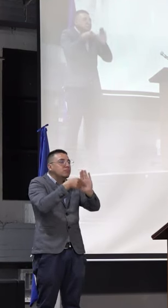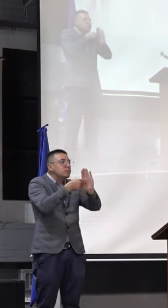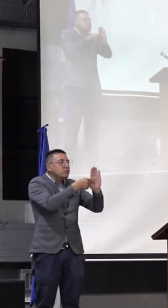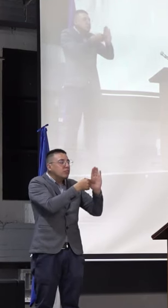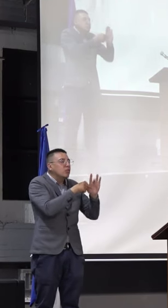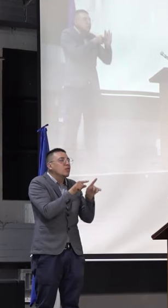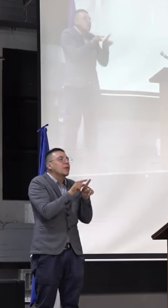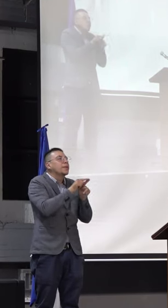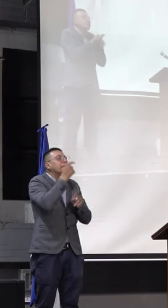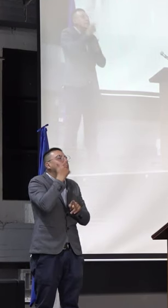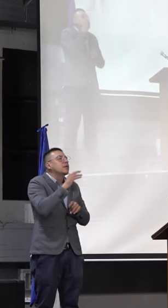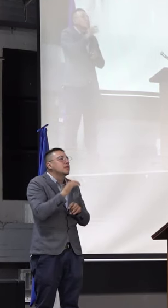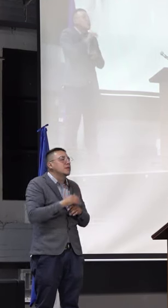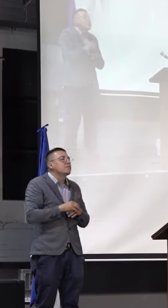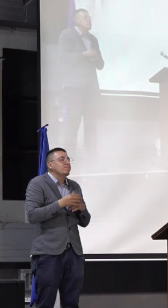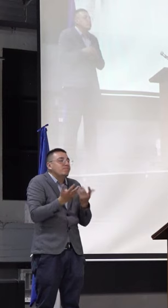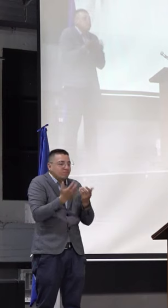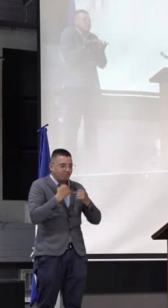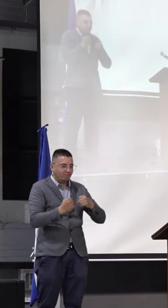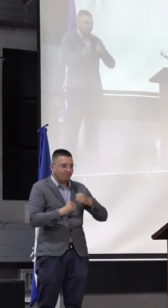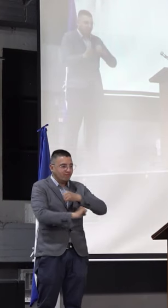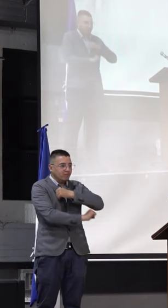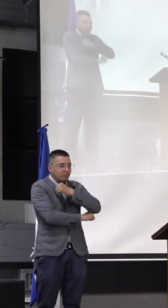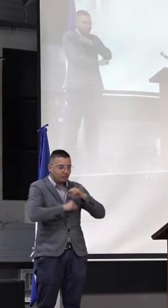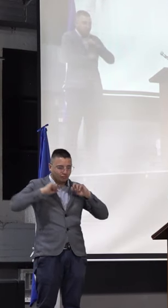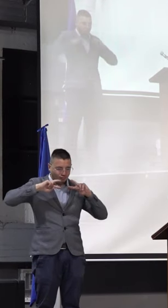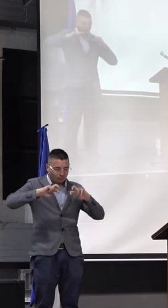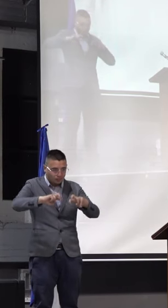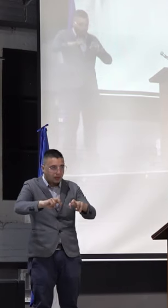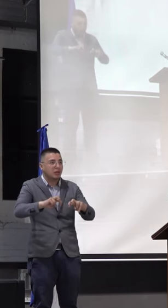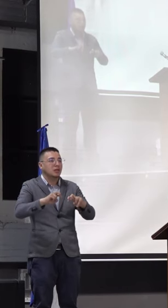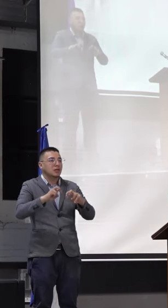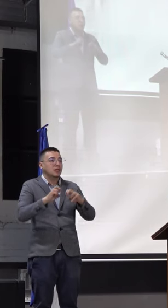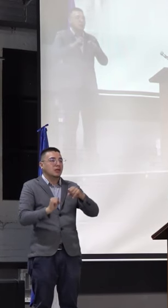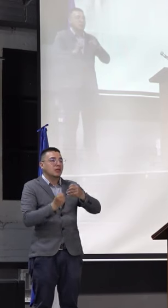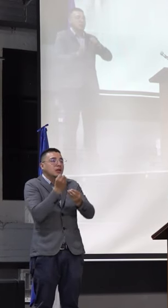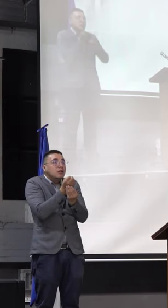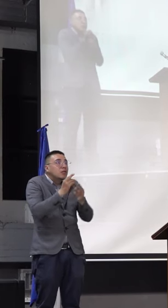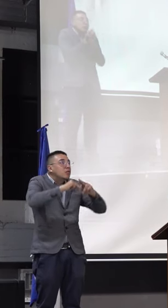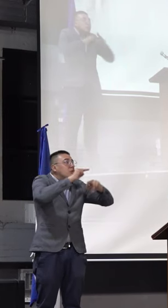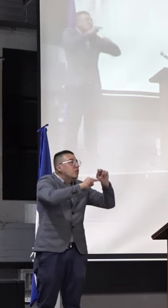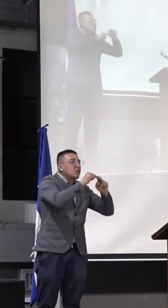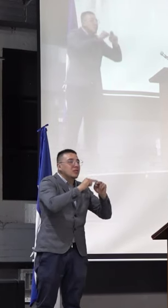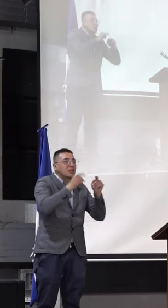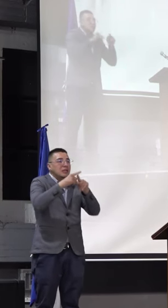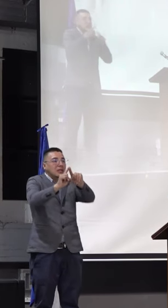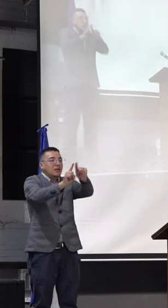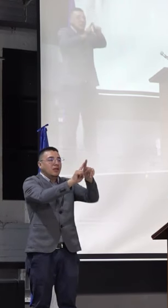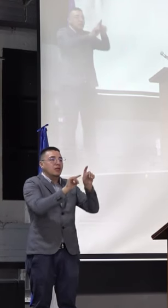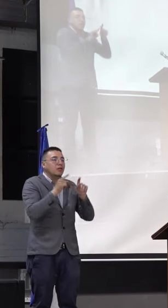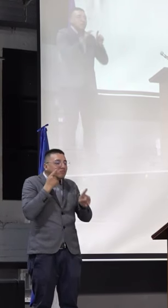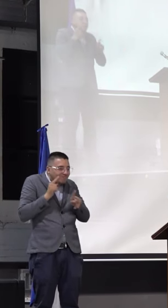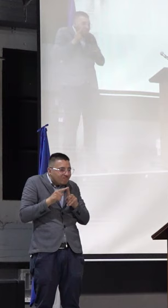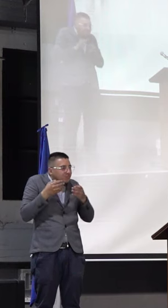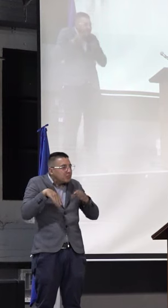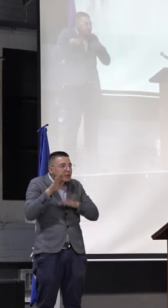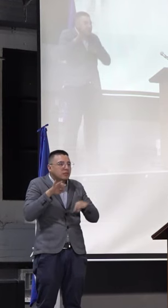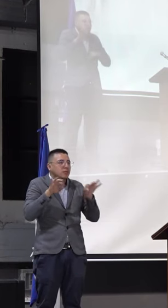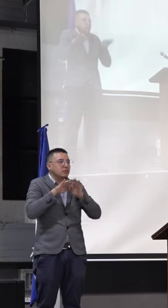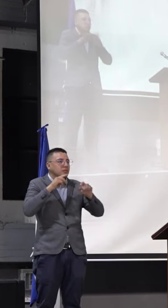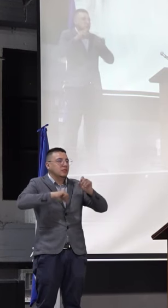entonces es como eso, el fortalecimiento de la investigación, la infraestructura y la cualificación docente, desde la defensa de la educación pública.